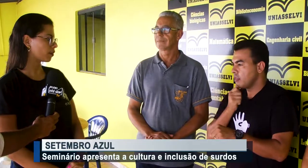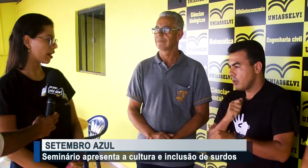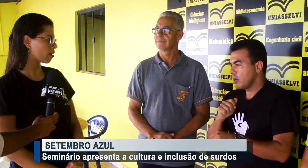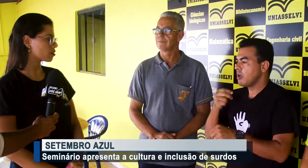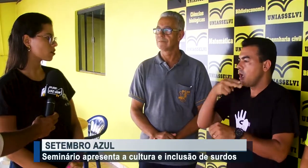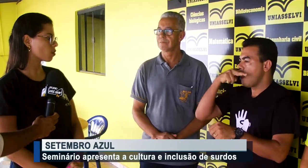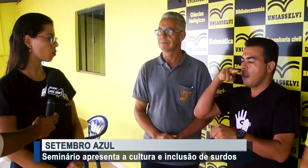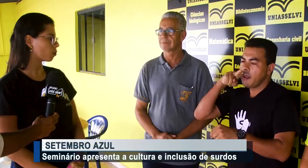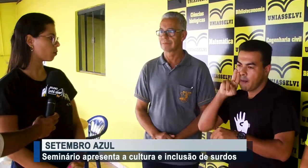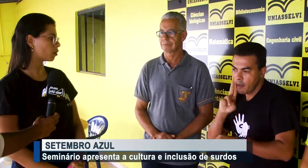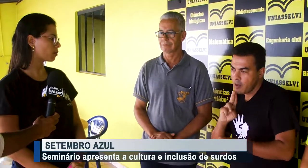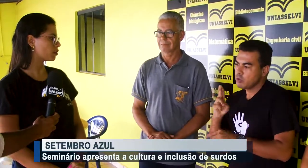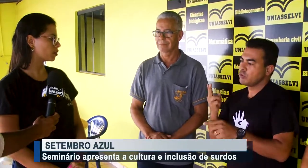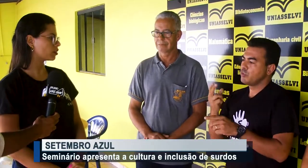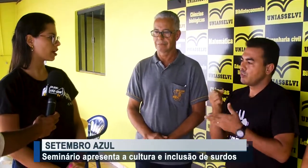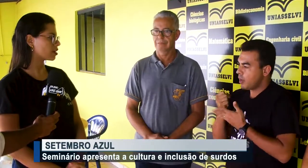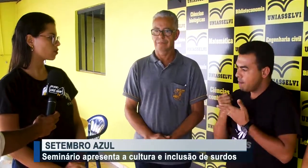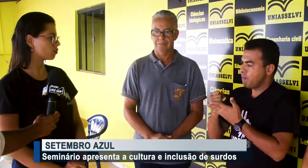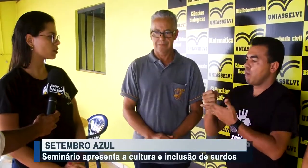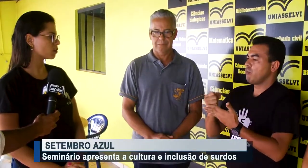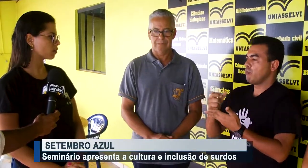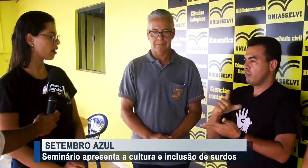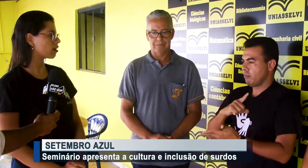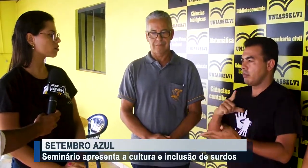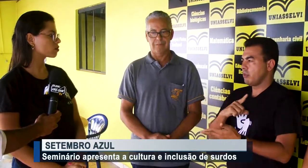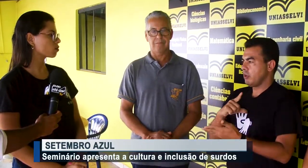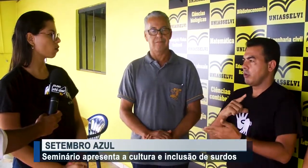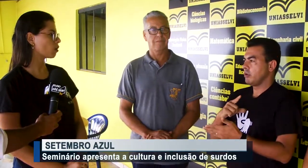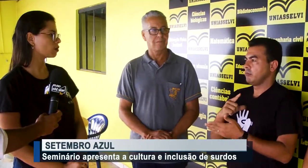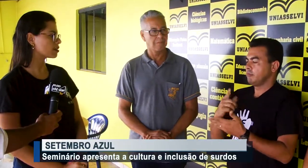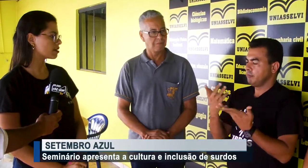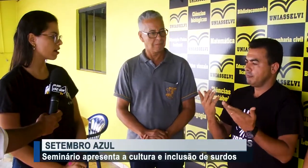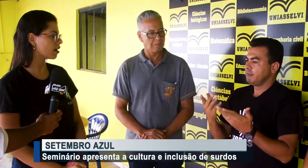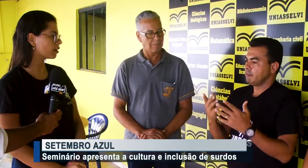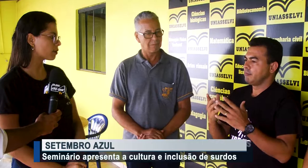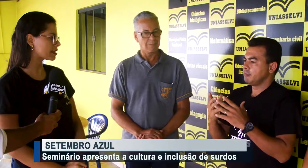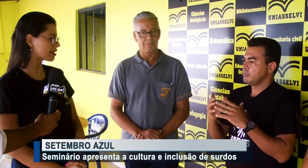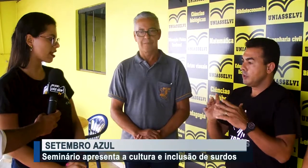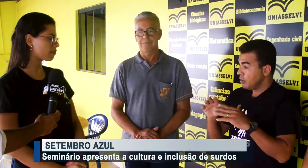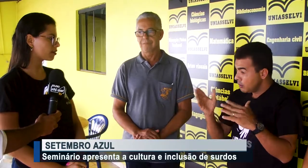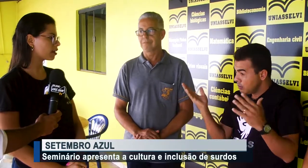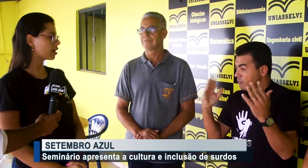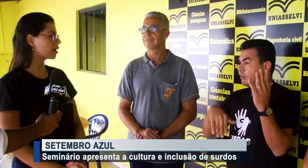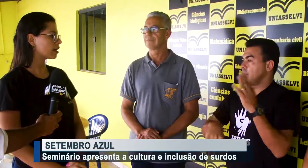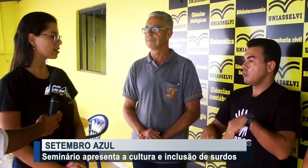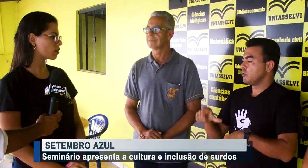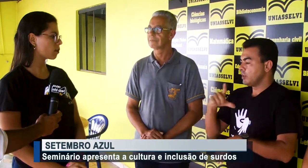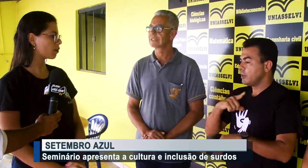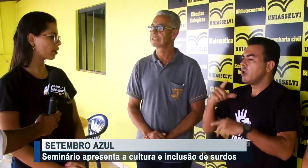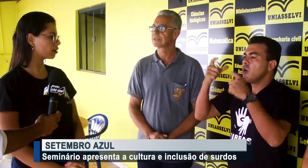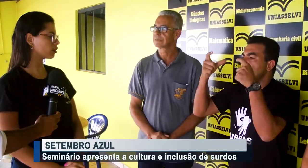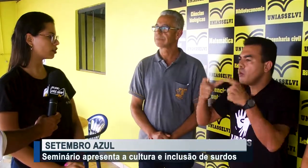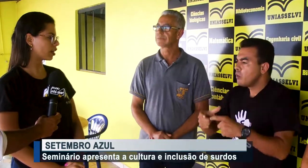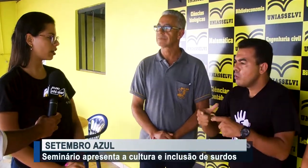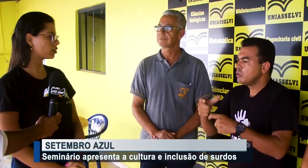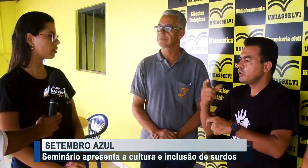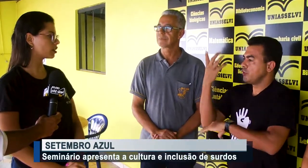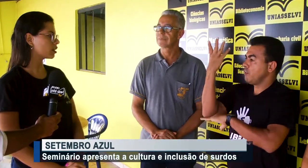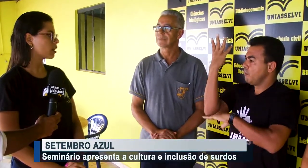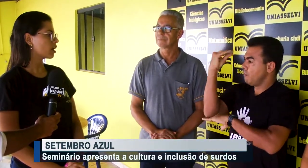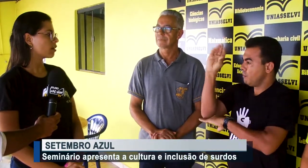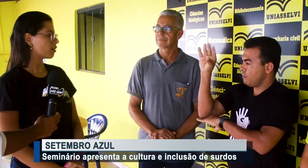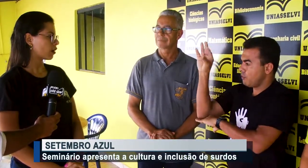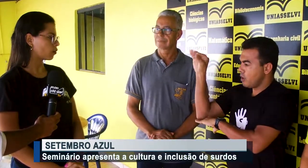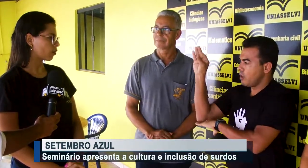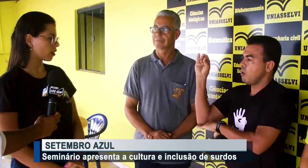Para o Nelson, podem pedir tirar as dúvidas para Nelson, ou a Luciana ou a Stephanie, que eles estão apoiando a gente.